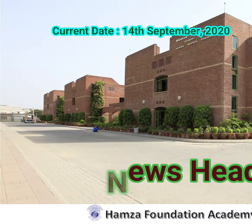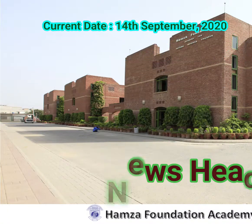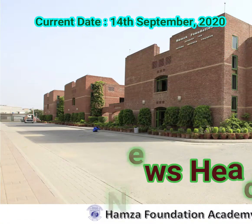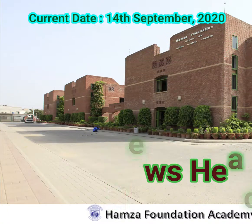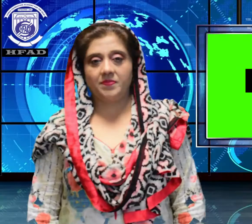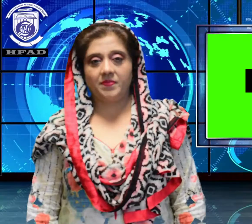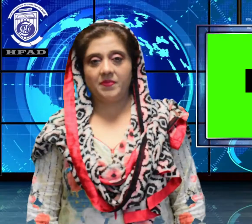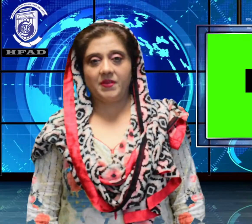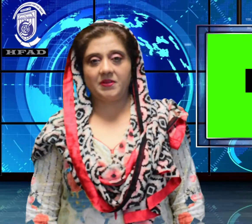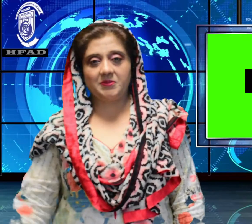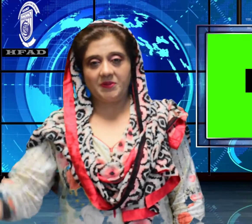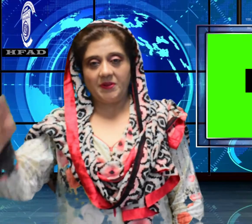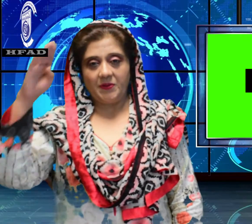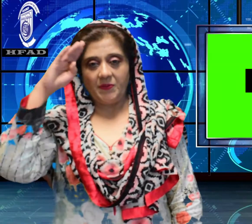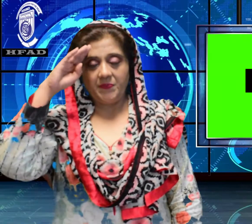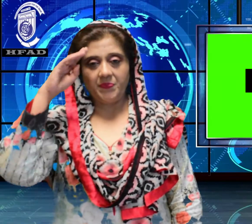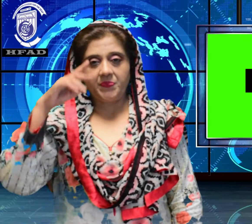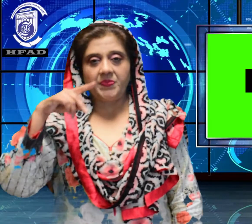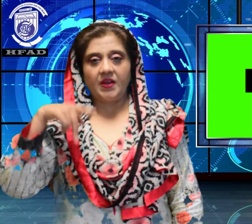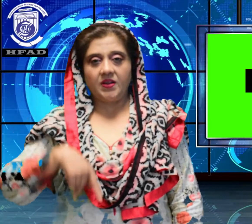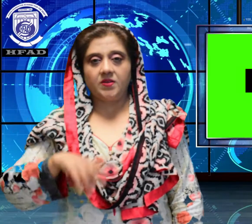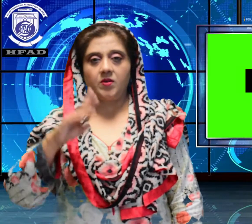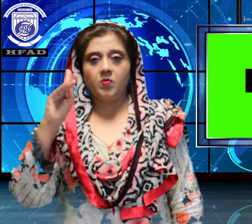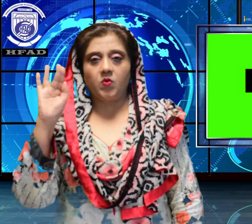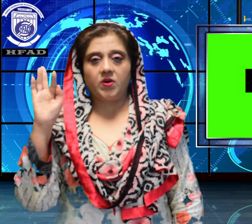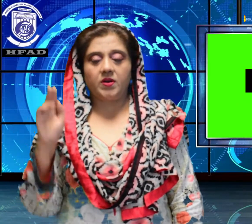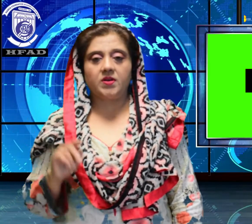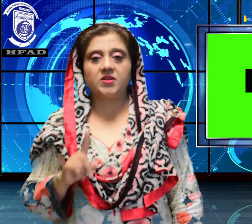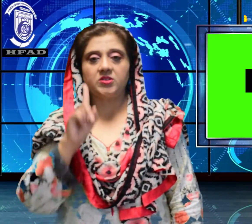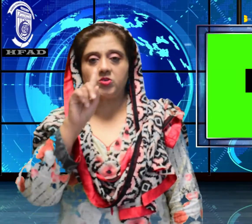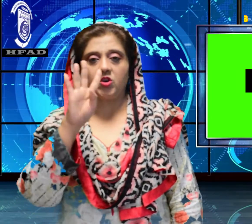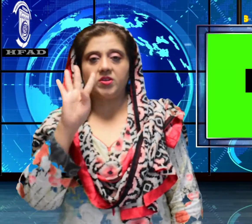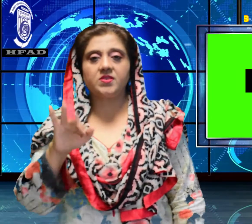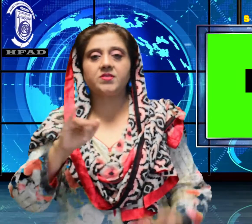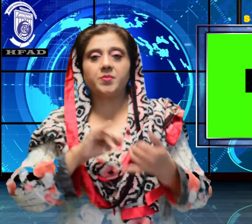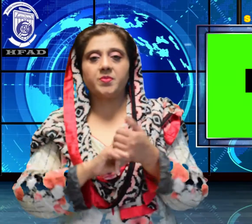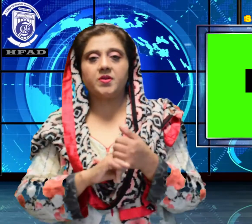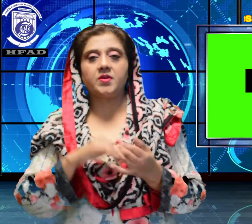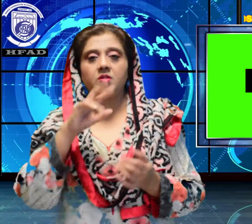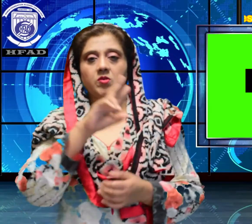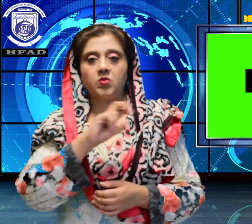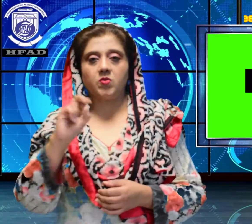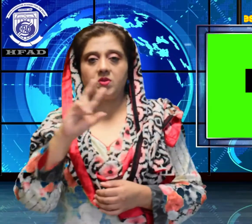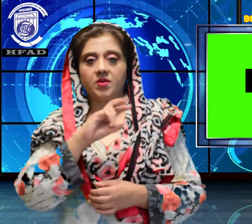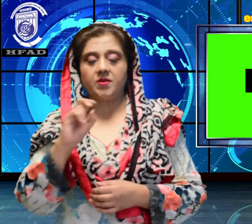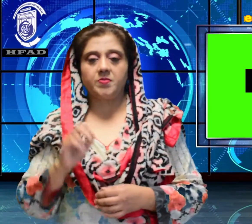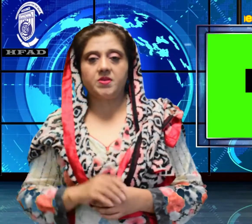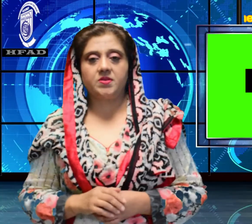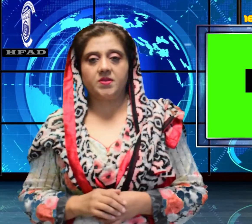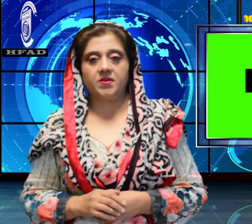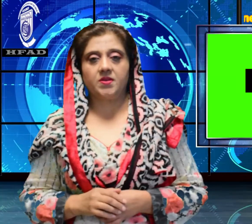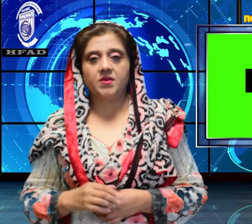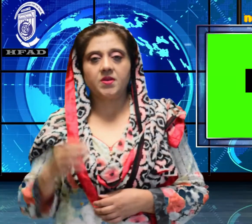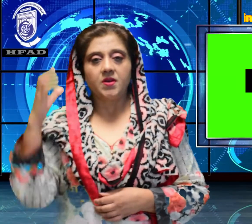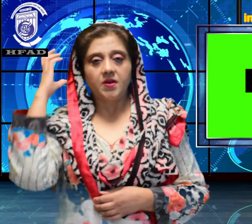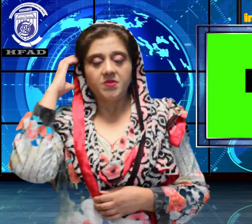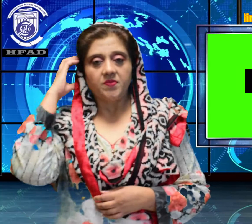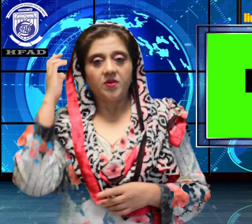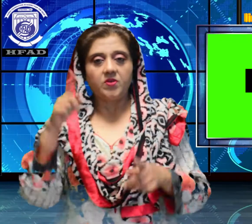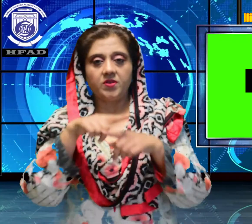اسلام علیکم آج مورخہ 14 ستمبر 2020 ہے ہمدہ فاؤنڈیشن